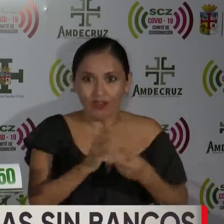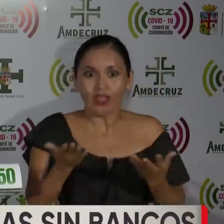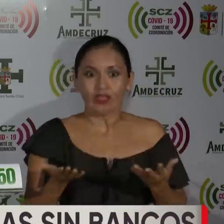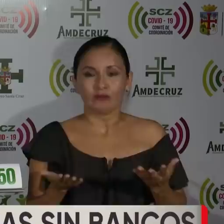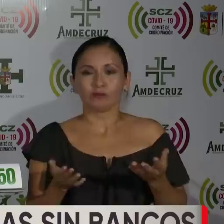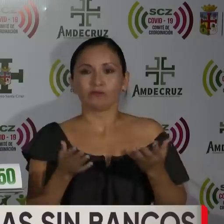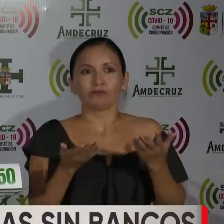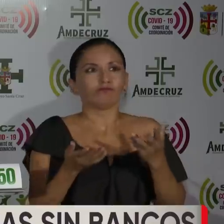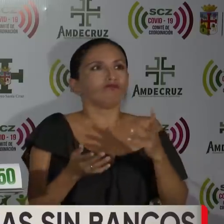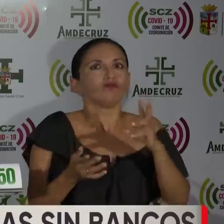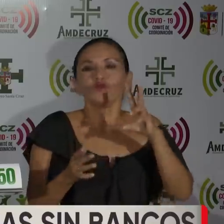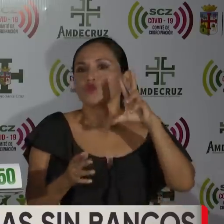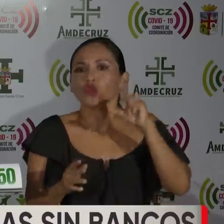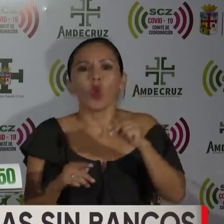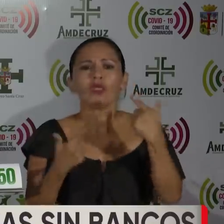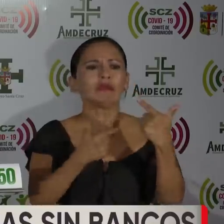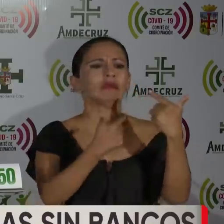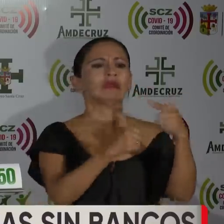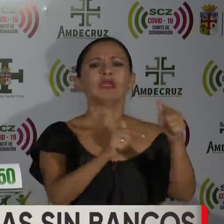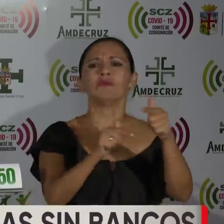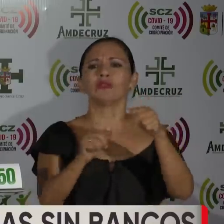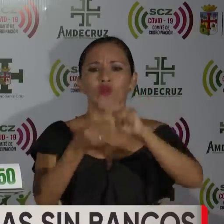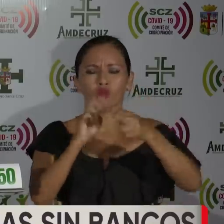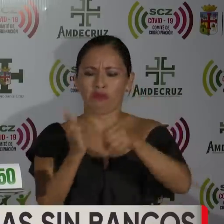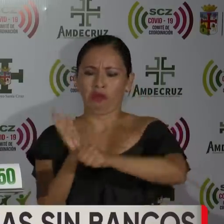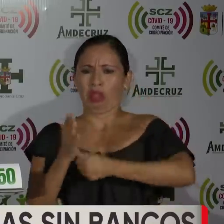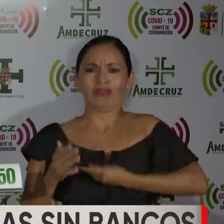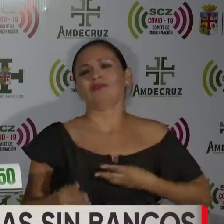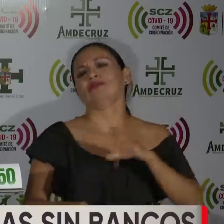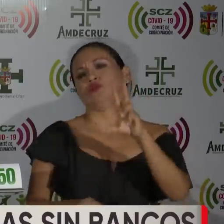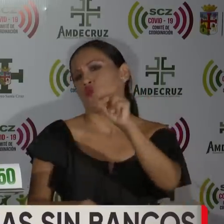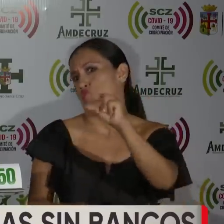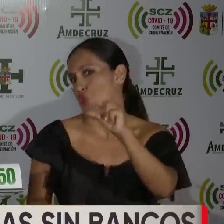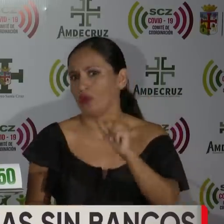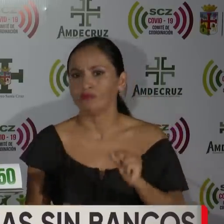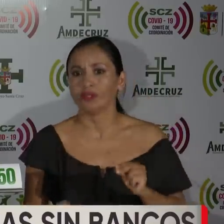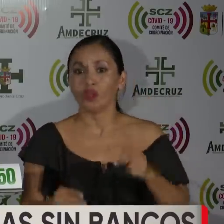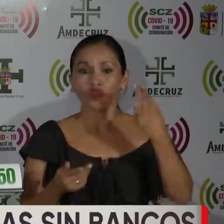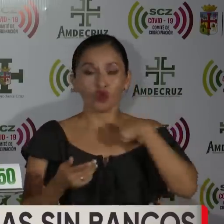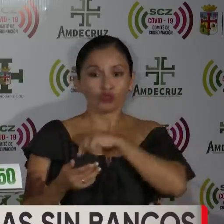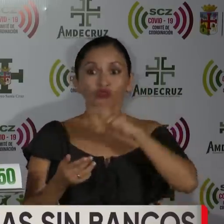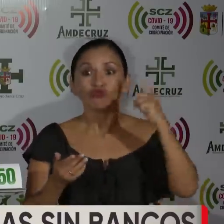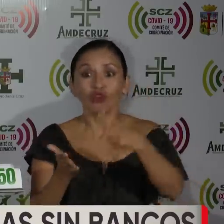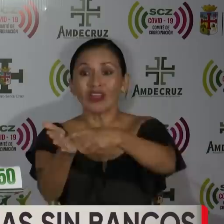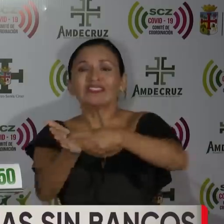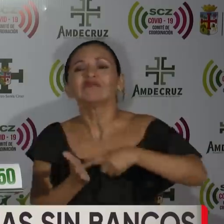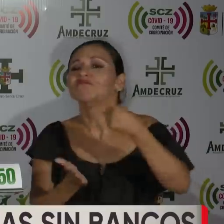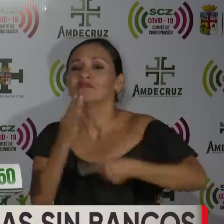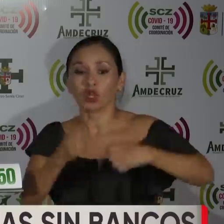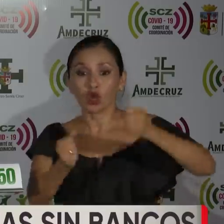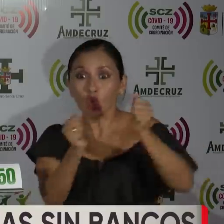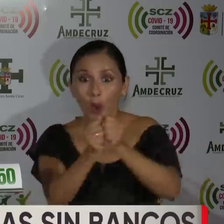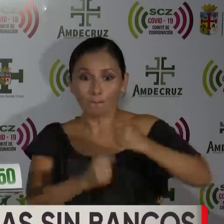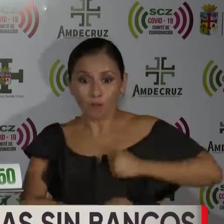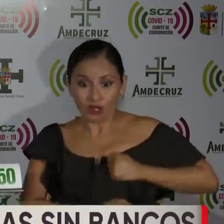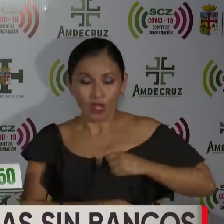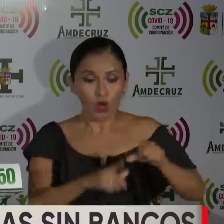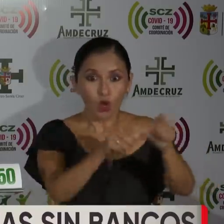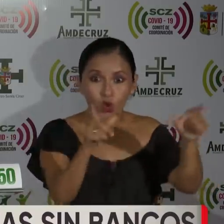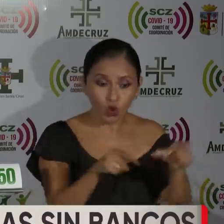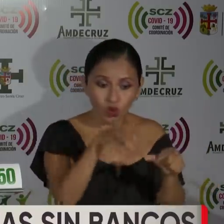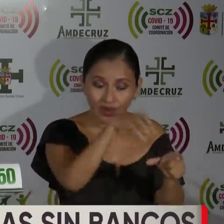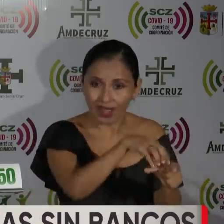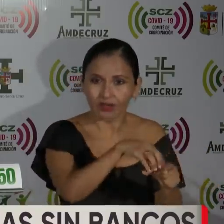tampoco habrá una limitación para el número de carnet. Lo que sí vamos a exigir con las Fuerzas Armadas es que en cada lugar